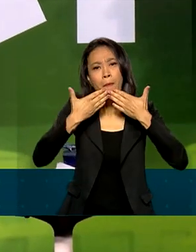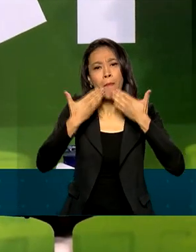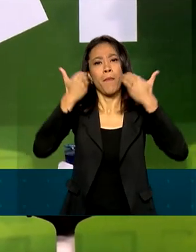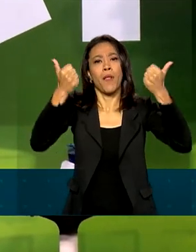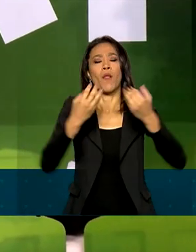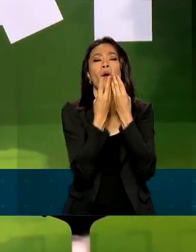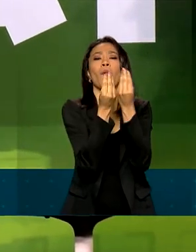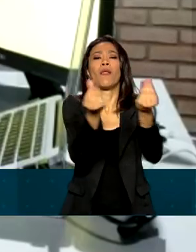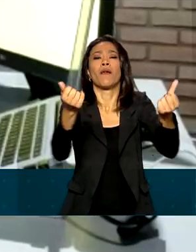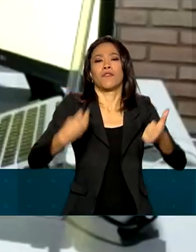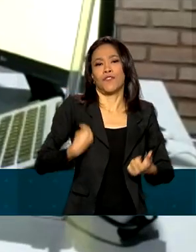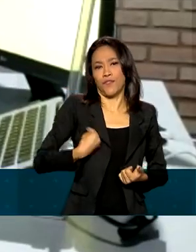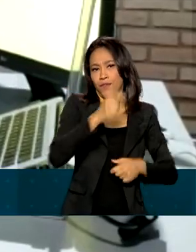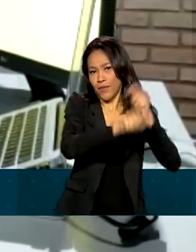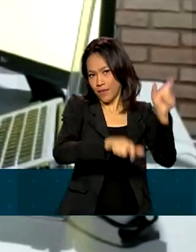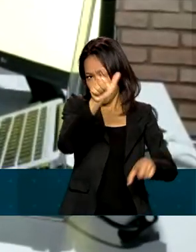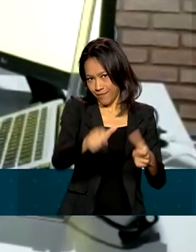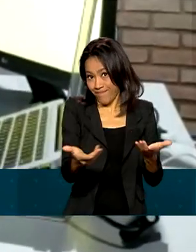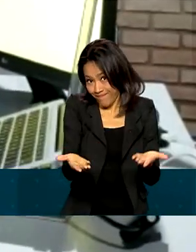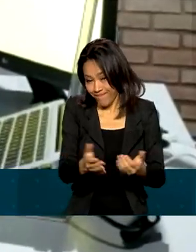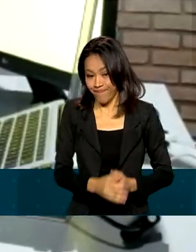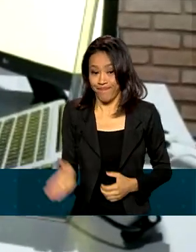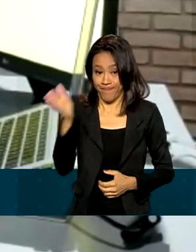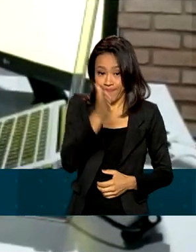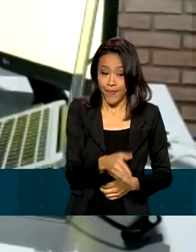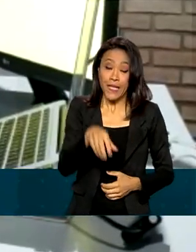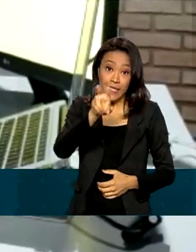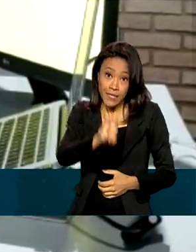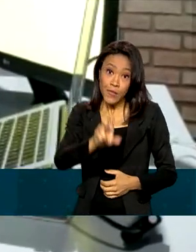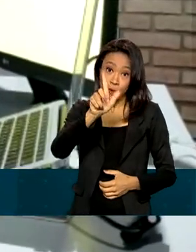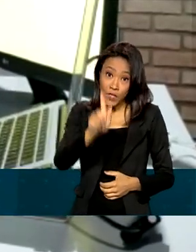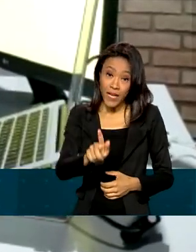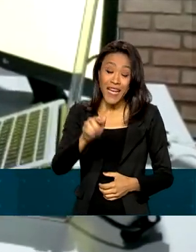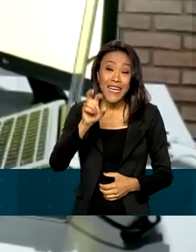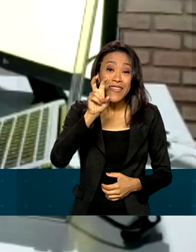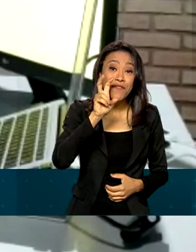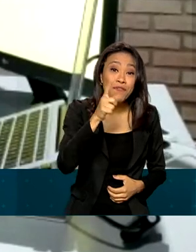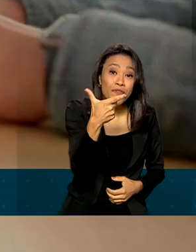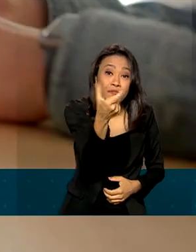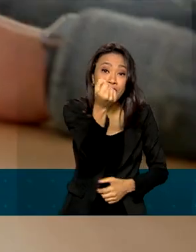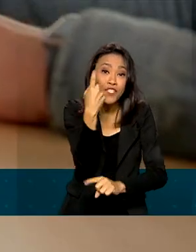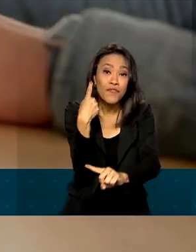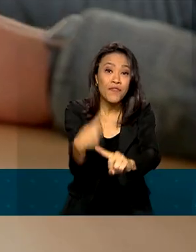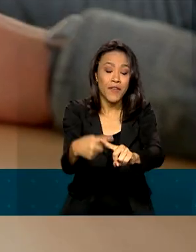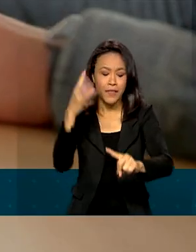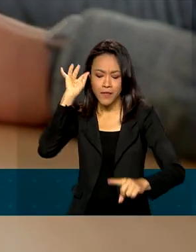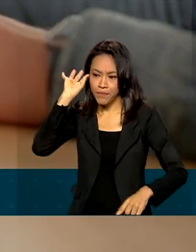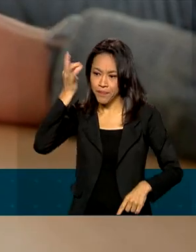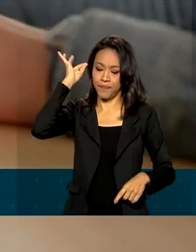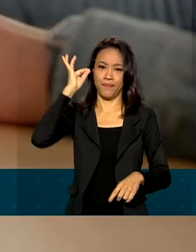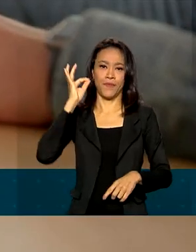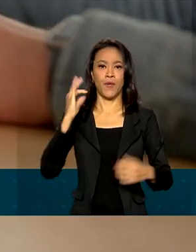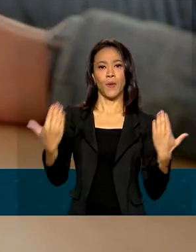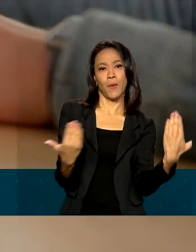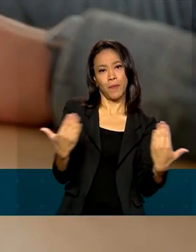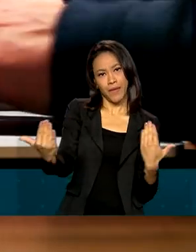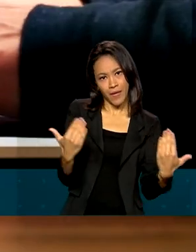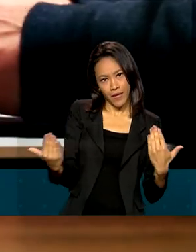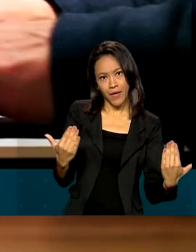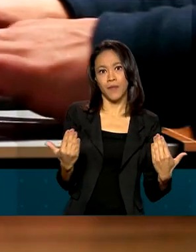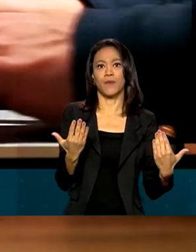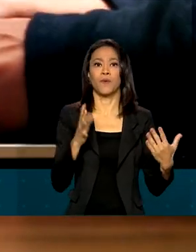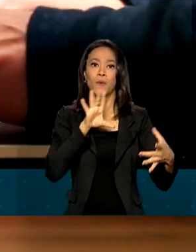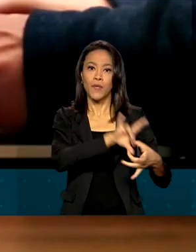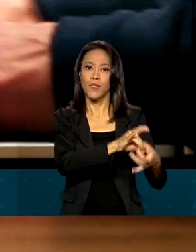de vida da nossa população. A internet 5G é 20 vezes mais rápida do que as plataformas atuais em funcionamento.